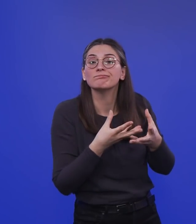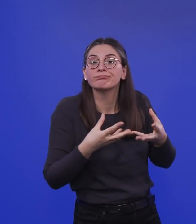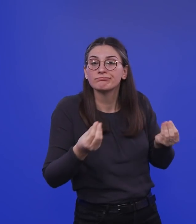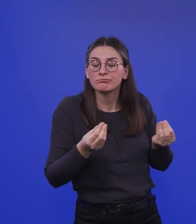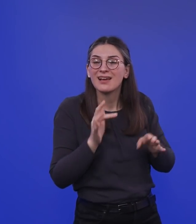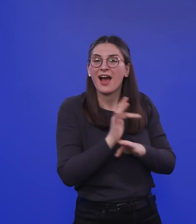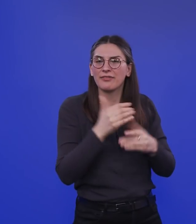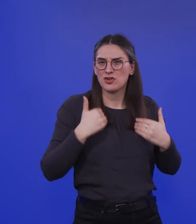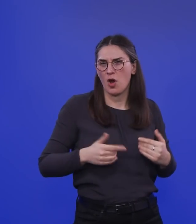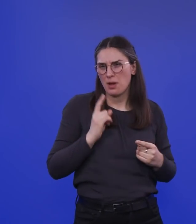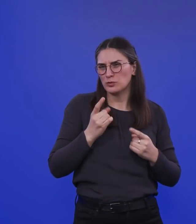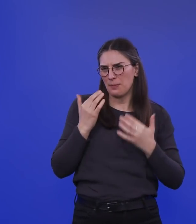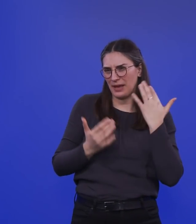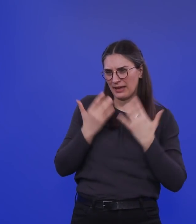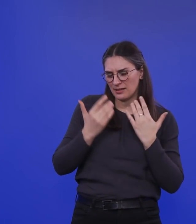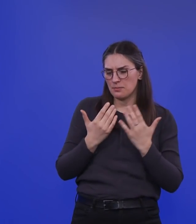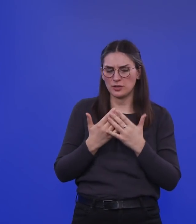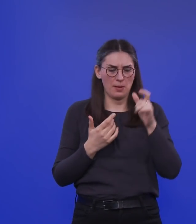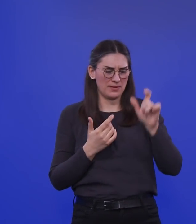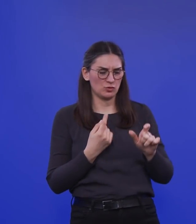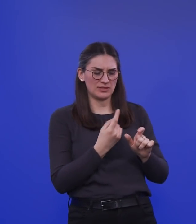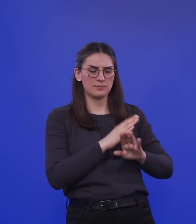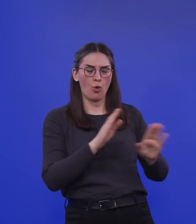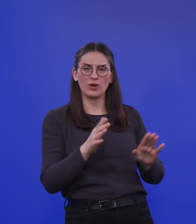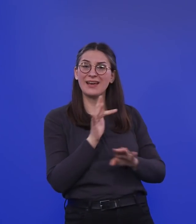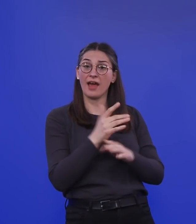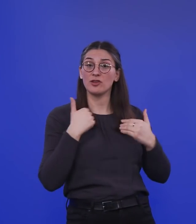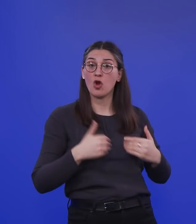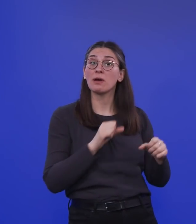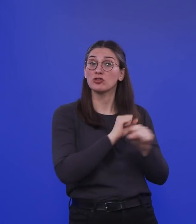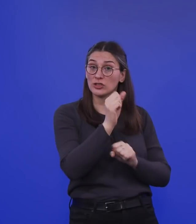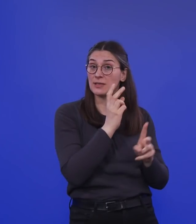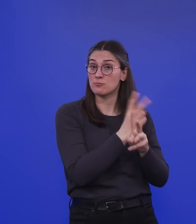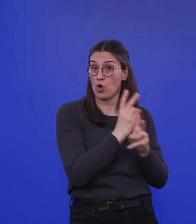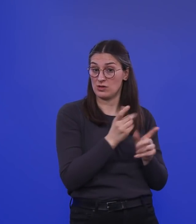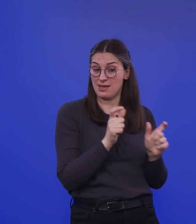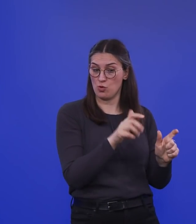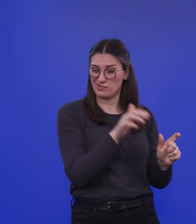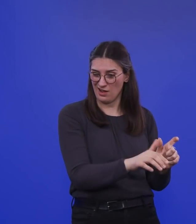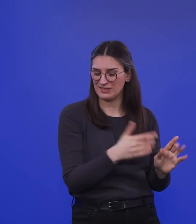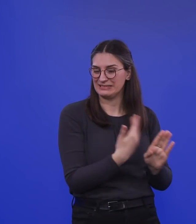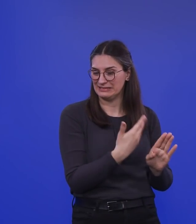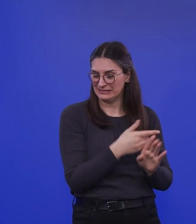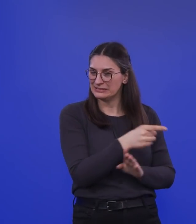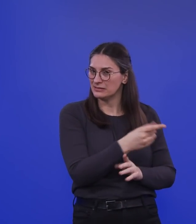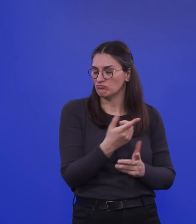gegenrechnen, weil jemand, der keine Antikörper hat, der ist trotzdem noch immun. Das hat also einige Berechtigung, diese Argumentation zu machen.